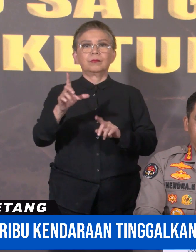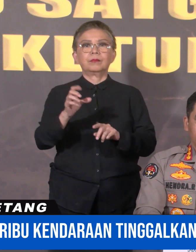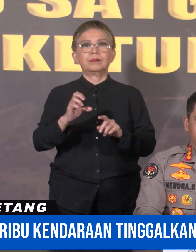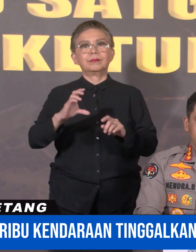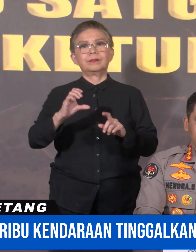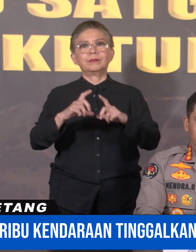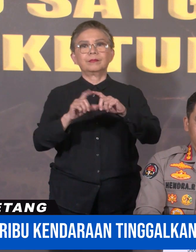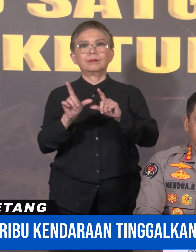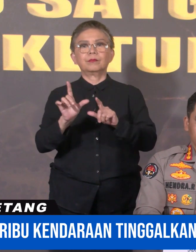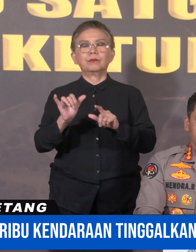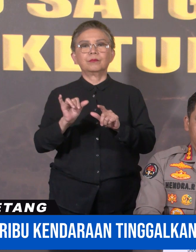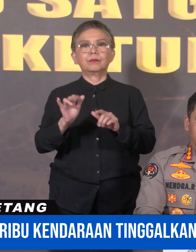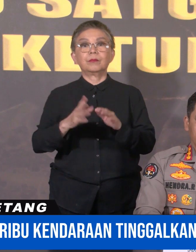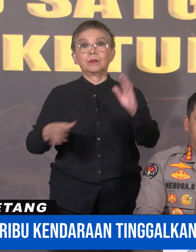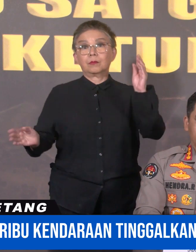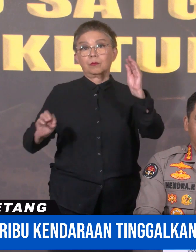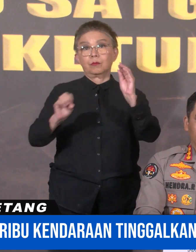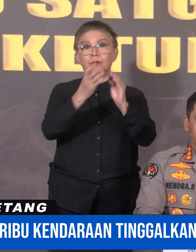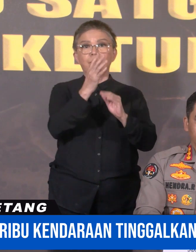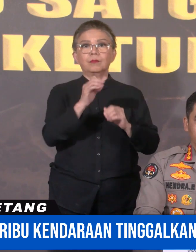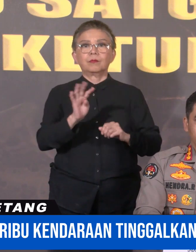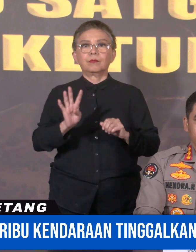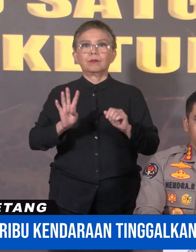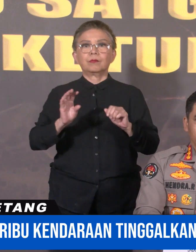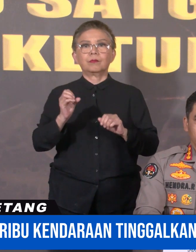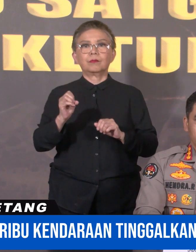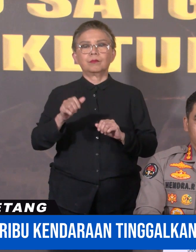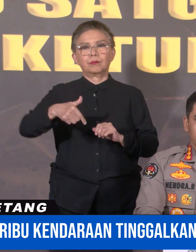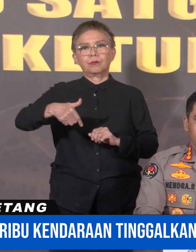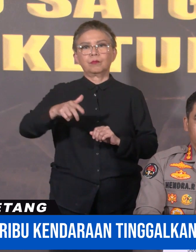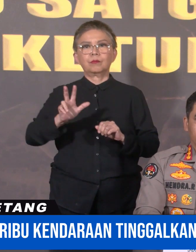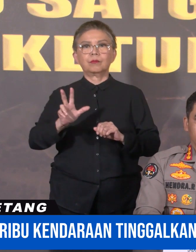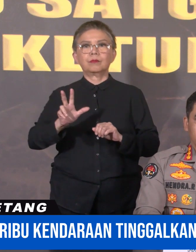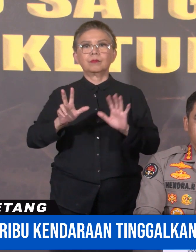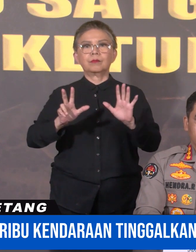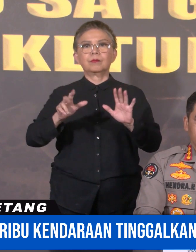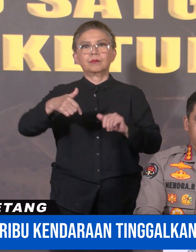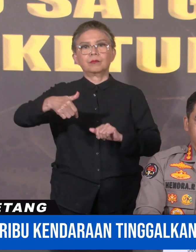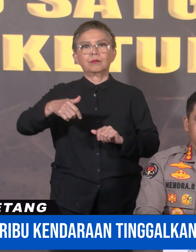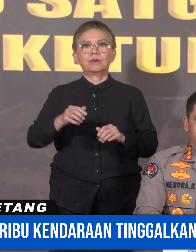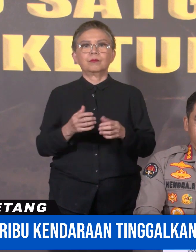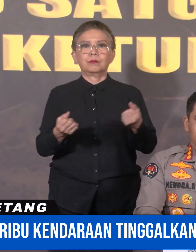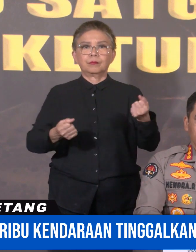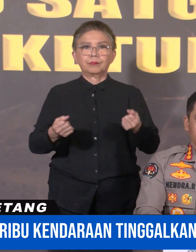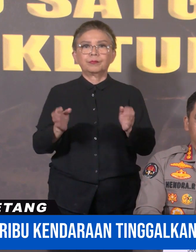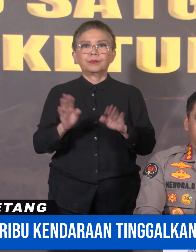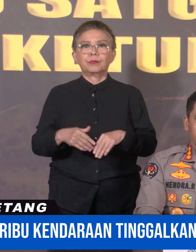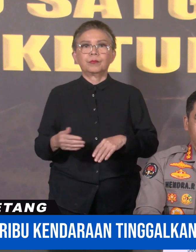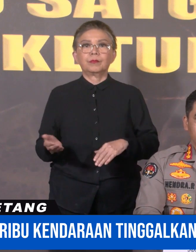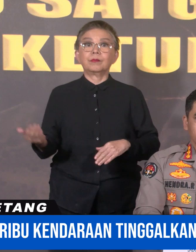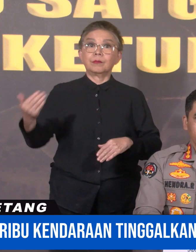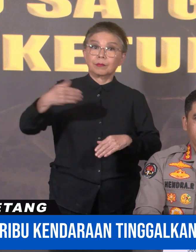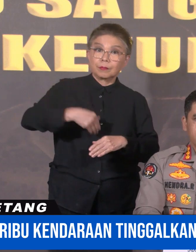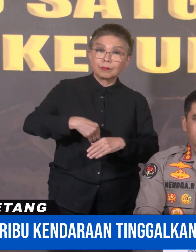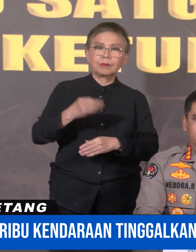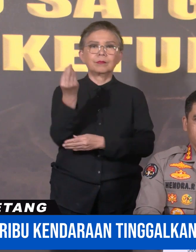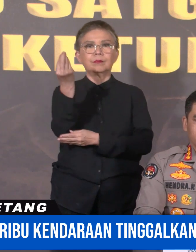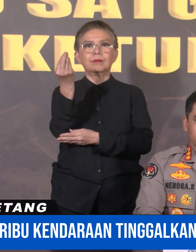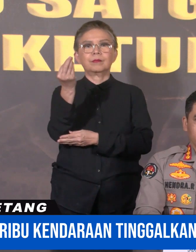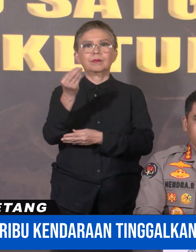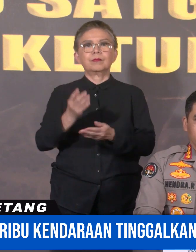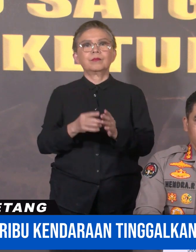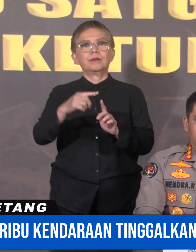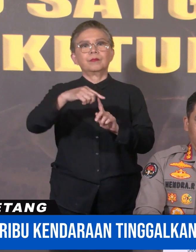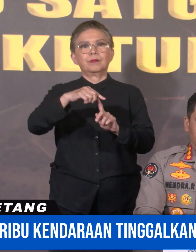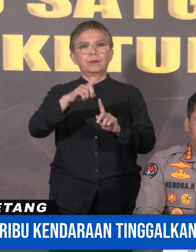Ciawi Arah puncak sebanyak 40.787 kendaraan Sedangkan untuk yang masuk melalui